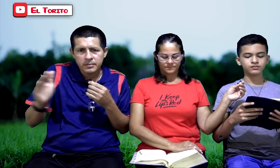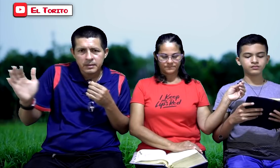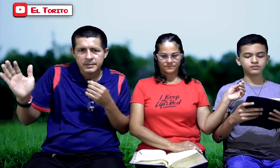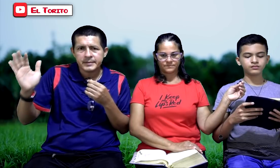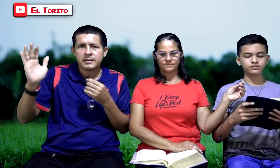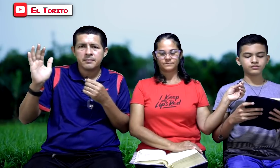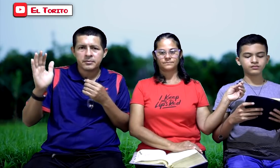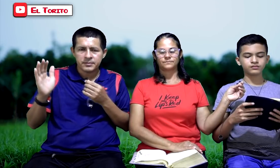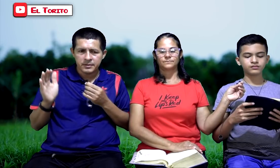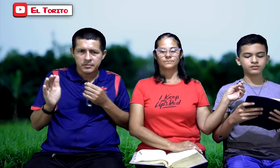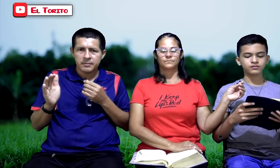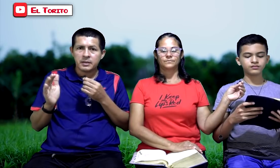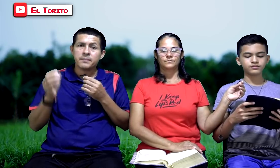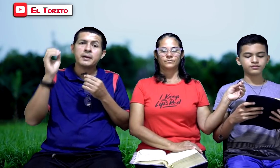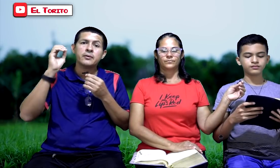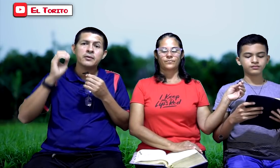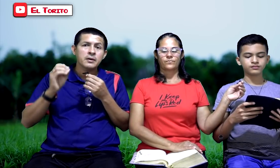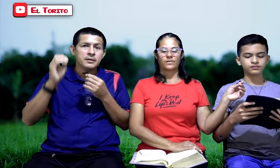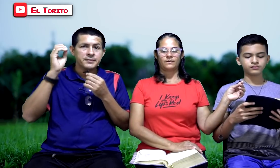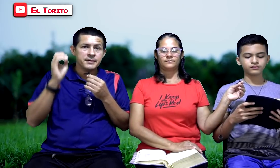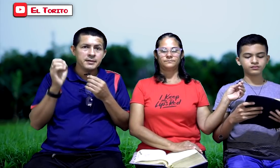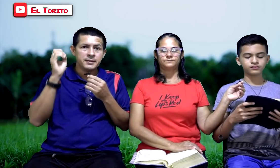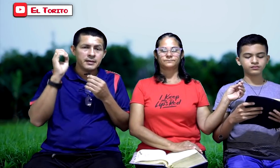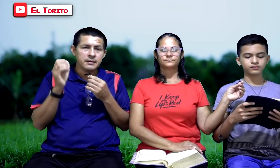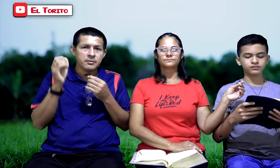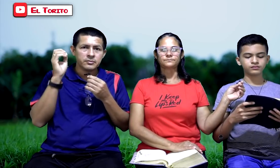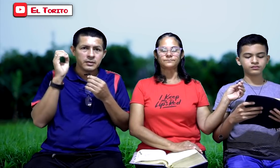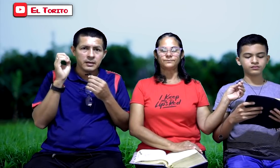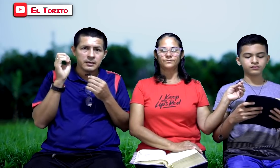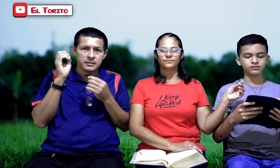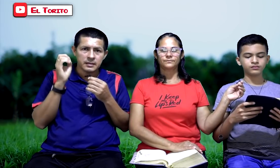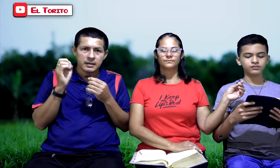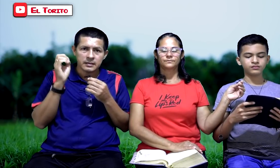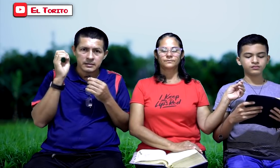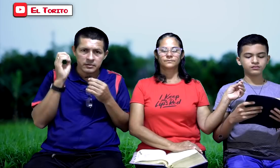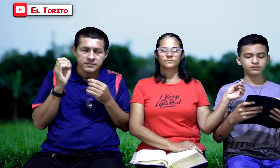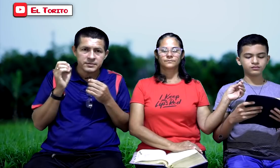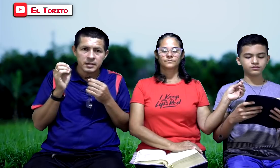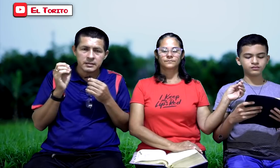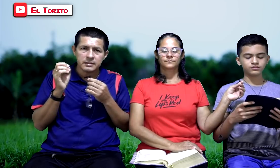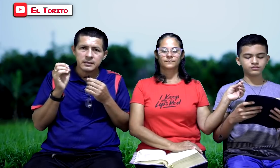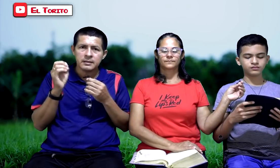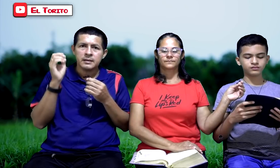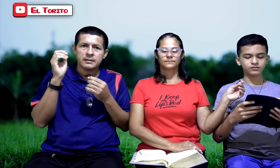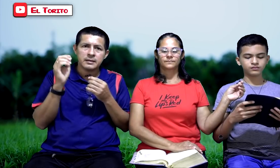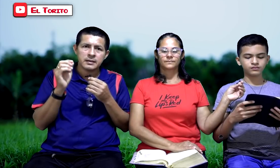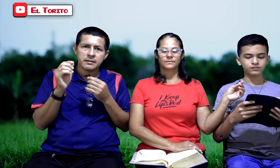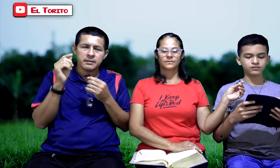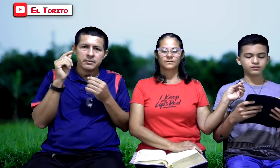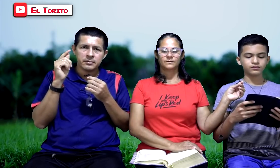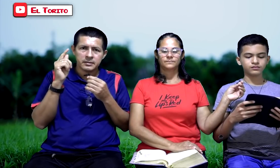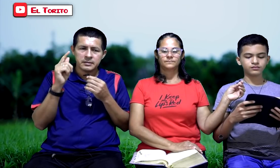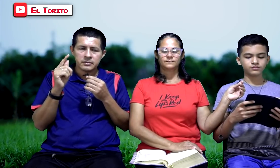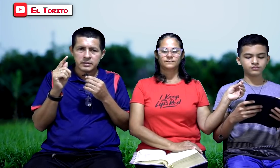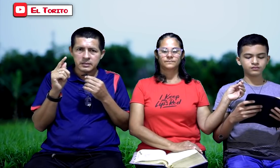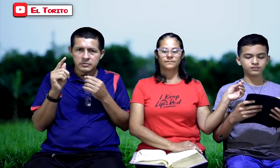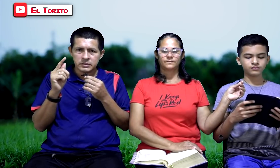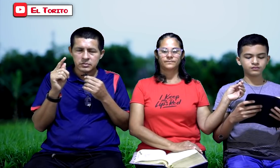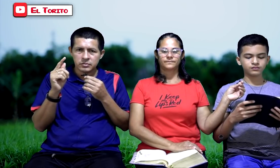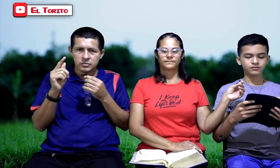problema, seguimos siendo amigos. Pero sí tenemos que estar conscientes de que debemos rendir cuenta de nuestro Dios.